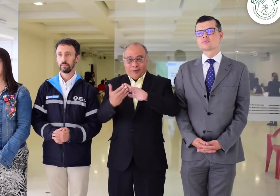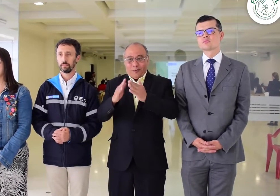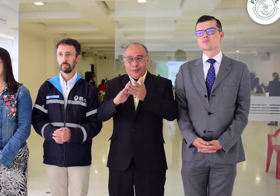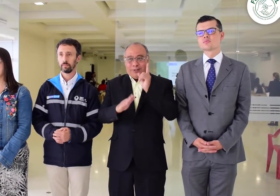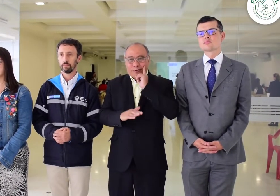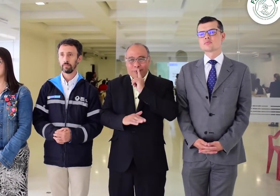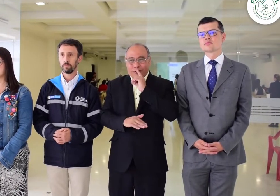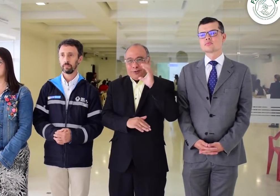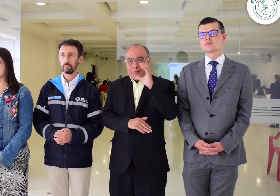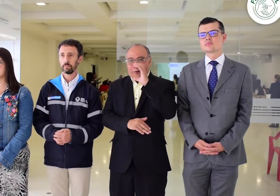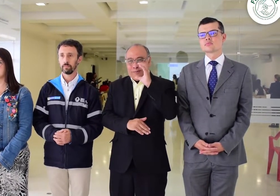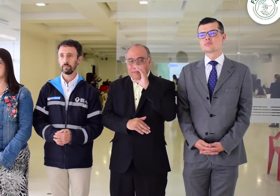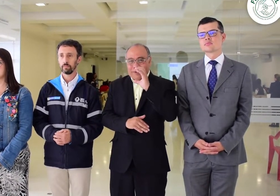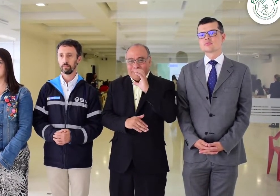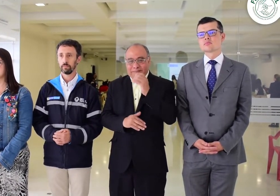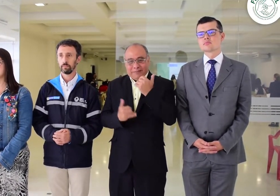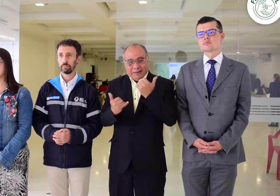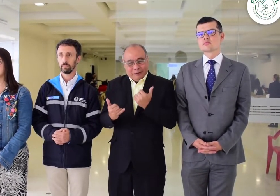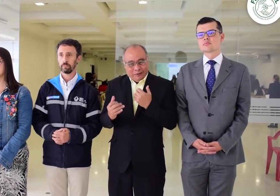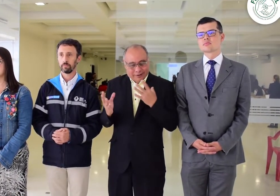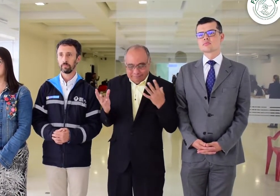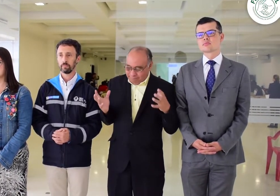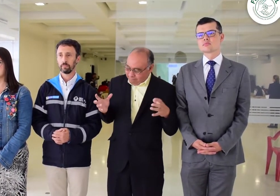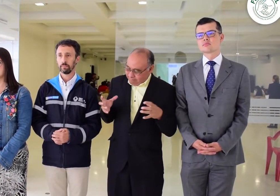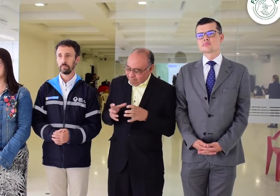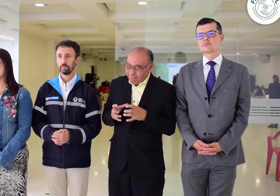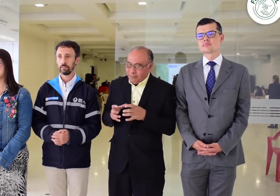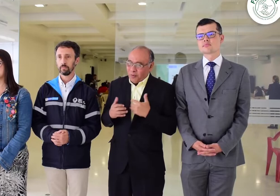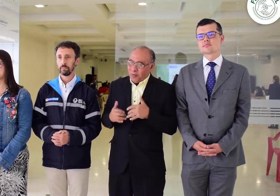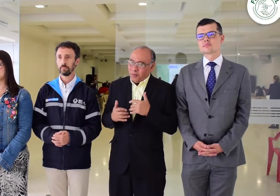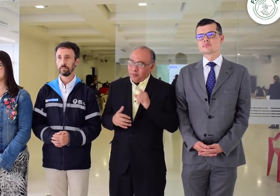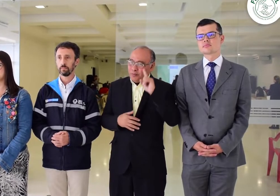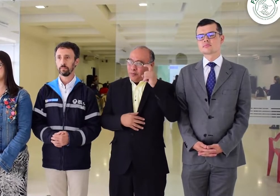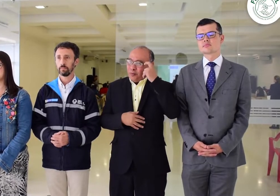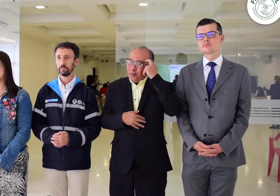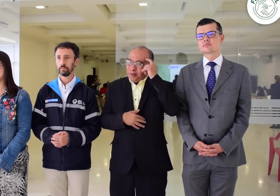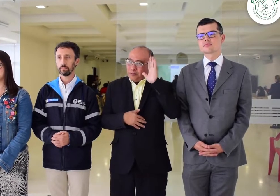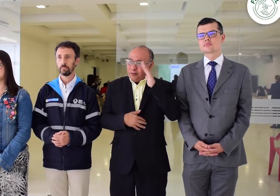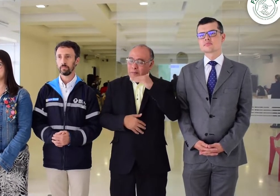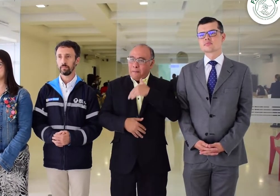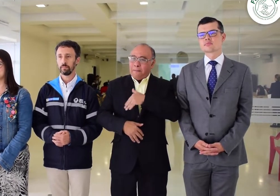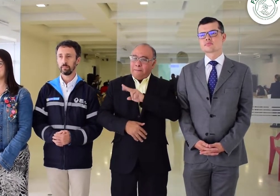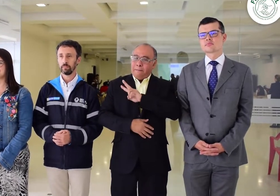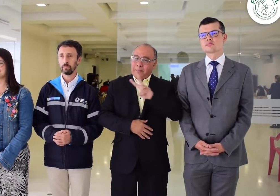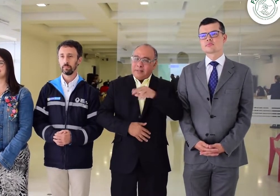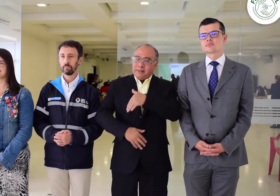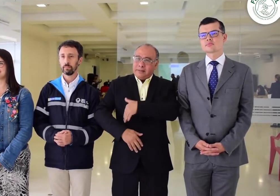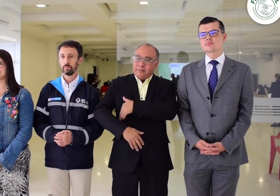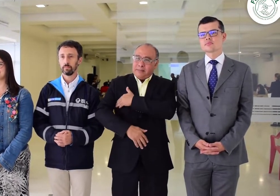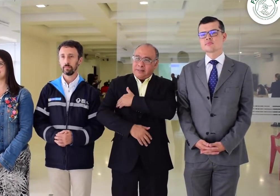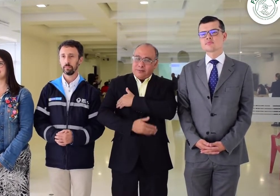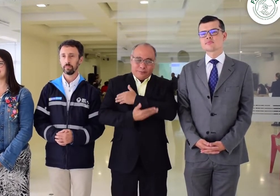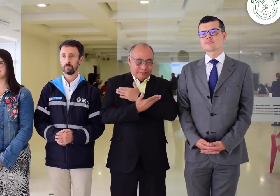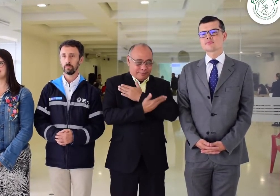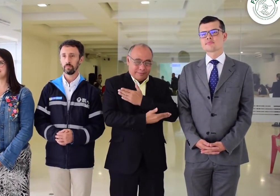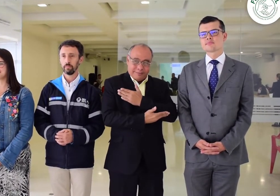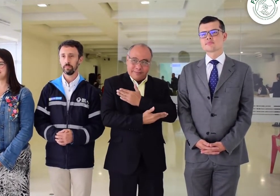Hola a toda la comunidad sorda colombiana. Nos encontramos en este momento reunidos con los agentes de gobierno,